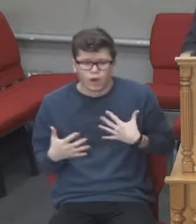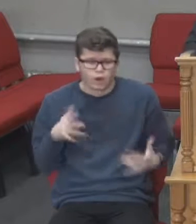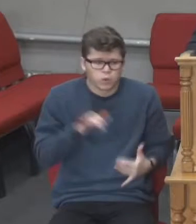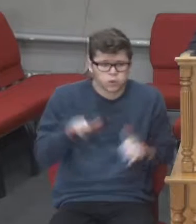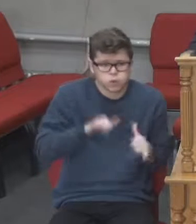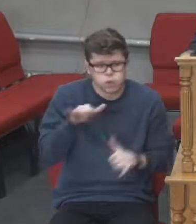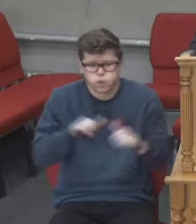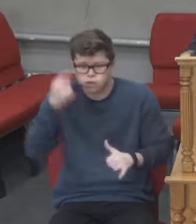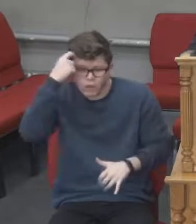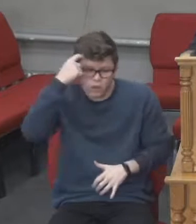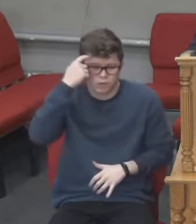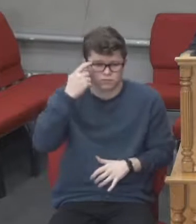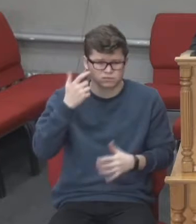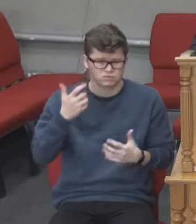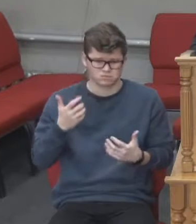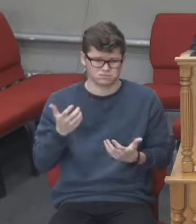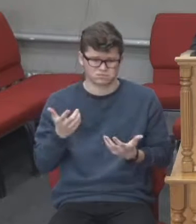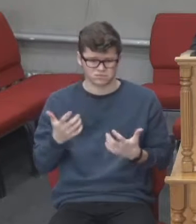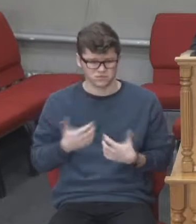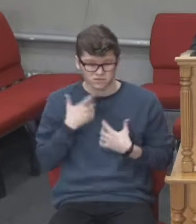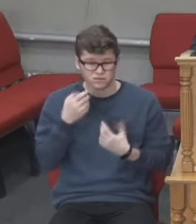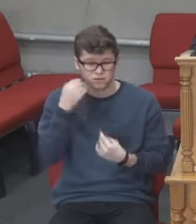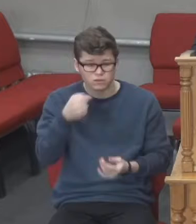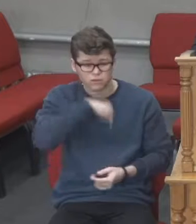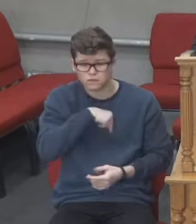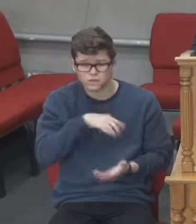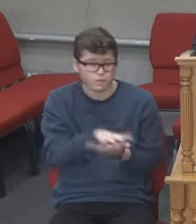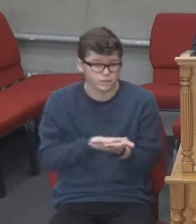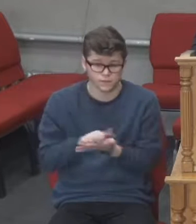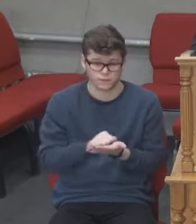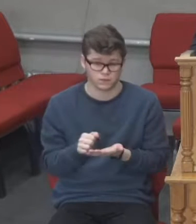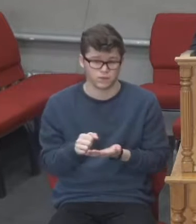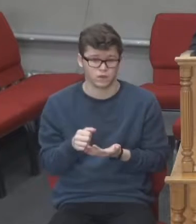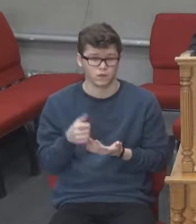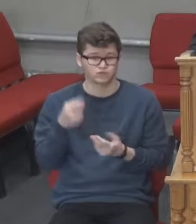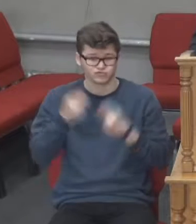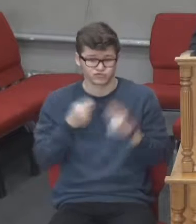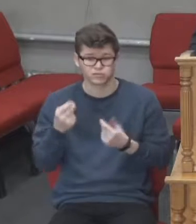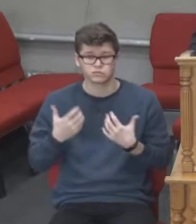Страх, він руйнує. Страх знищує людські цінності.